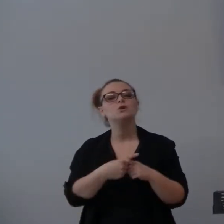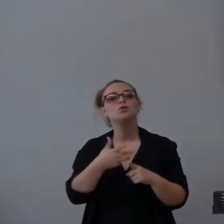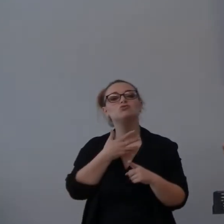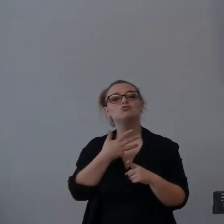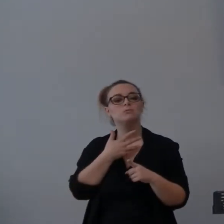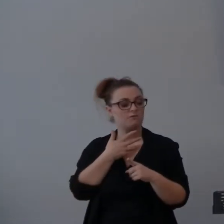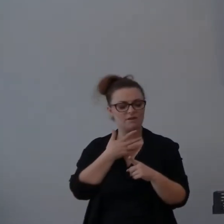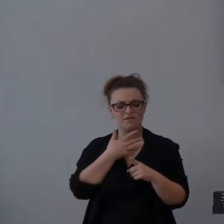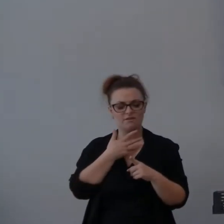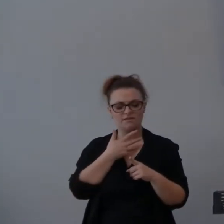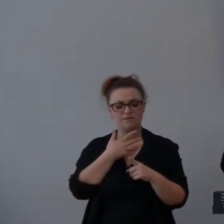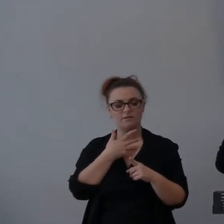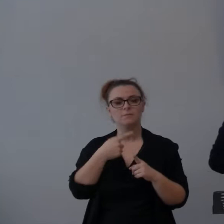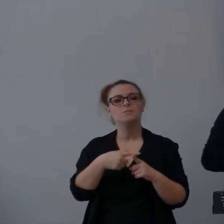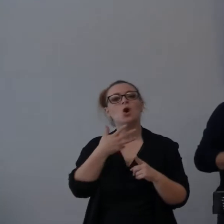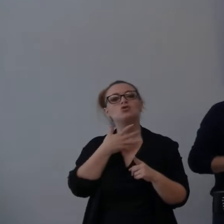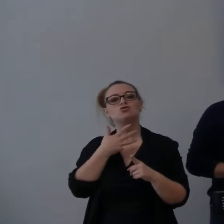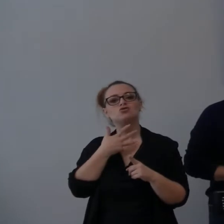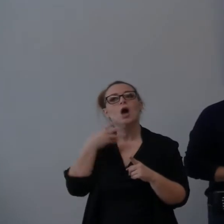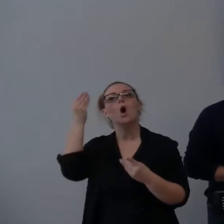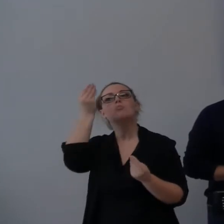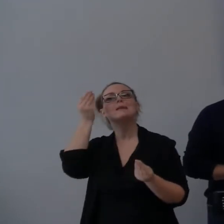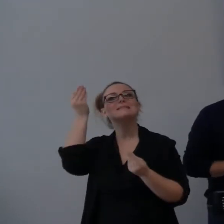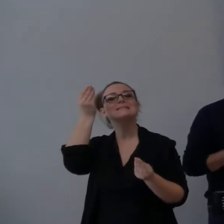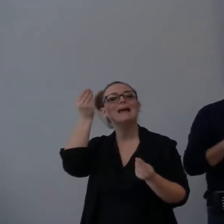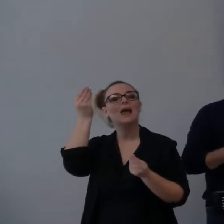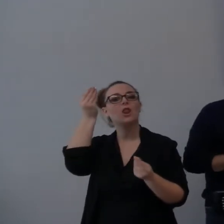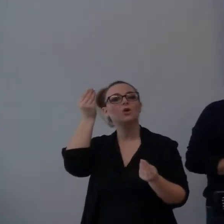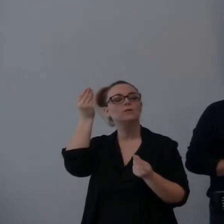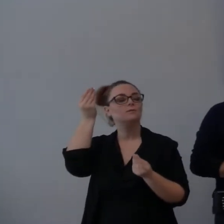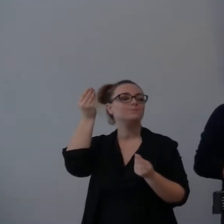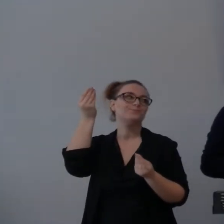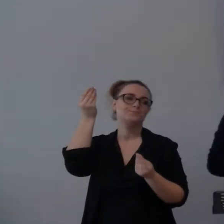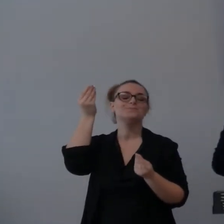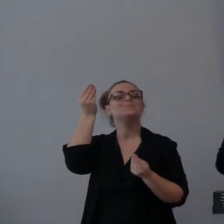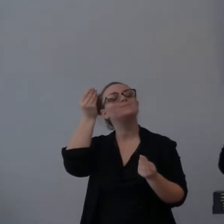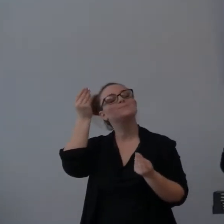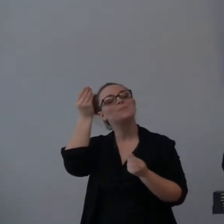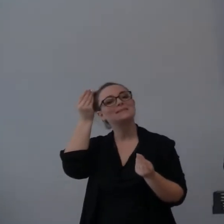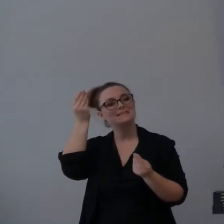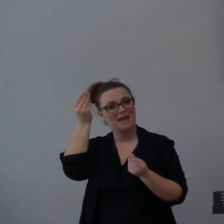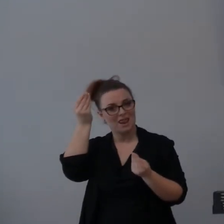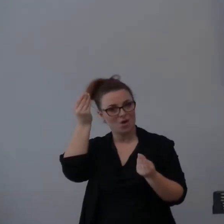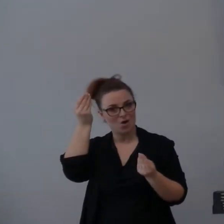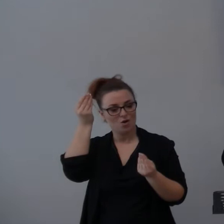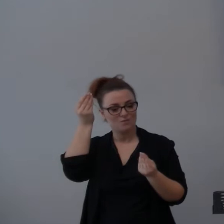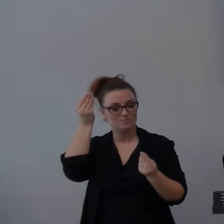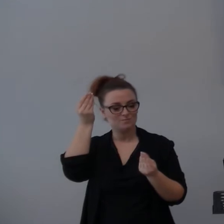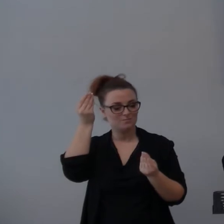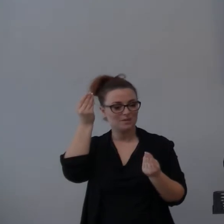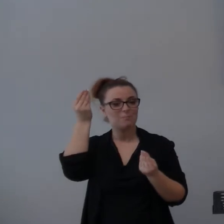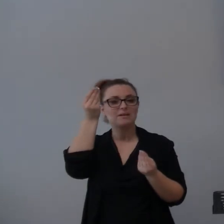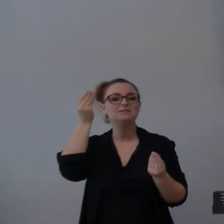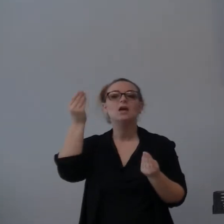questo può essere più semplice, alleggiava questo pensiero, quindi era